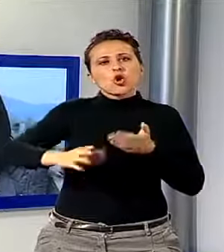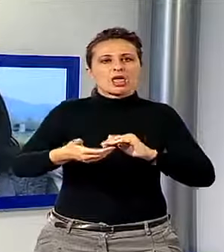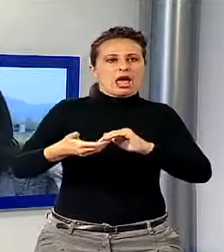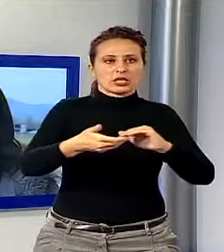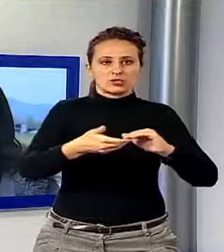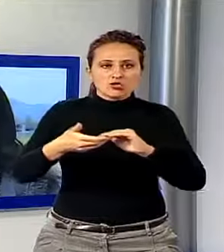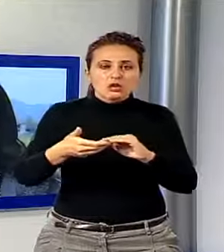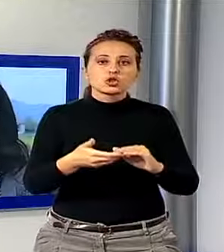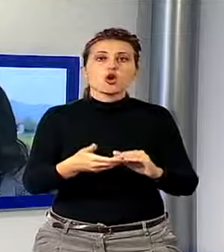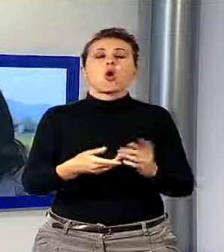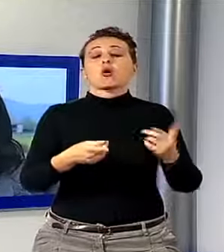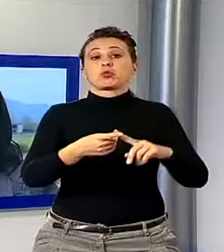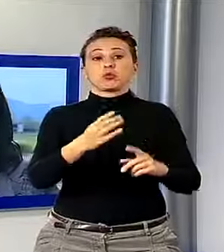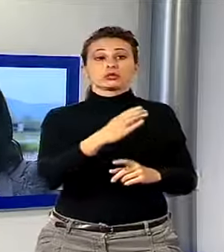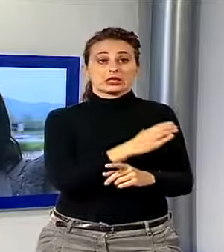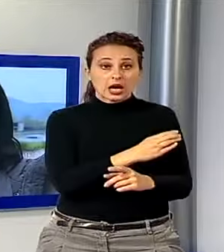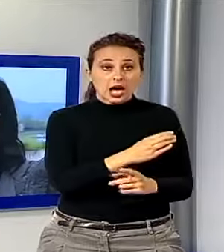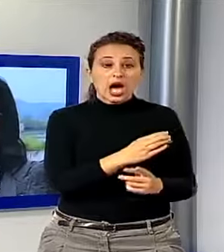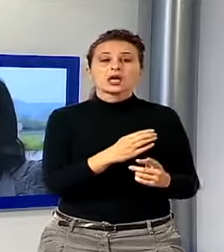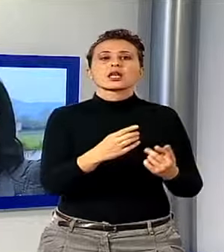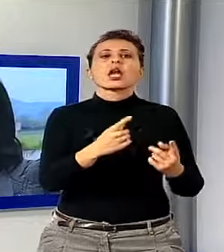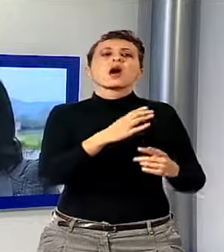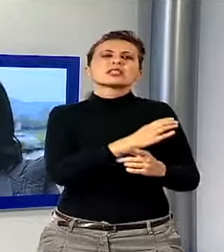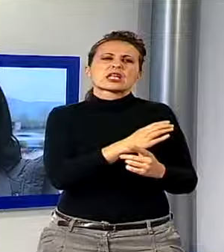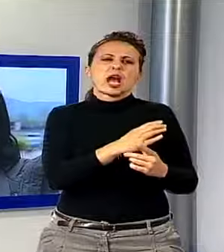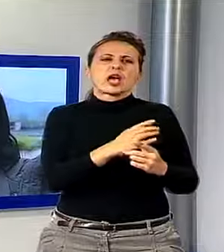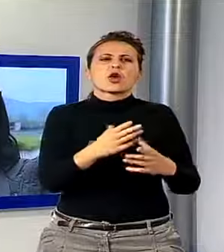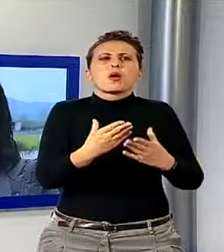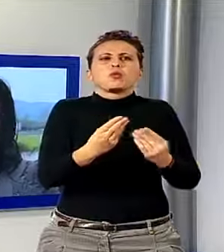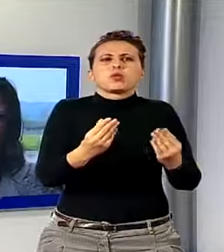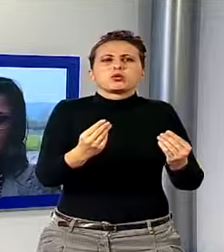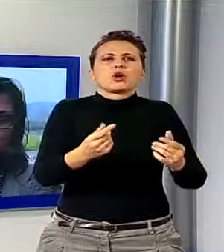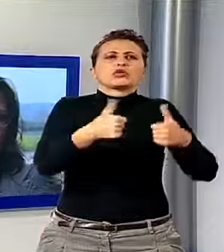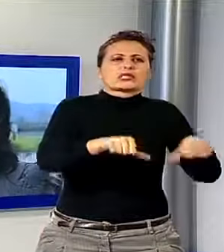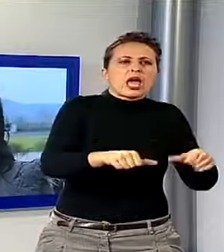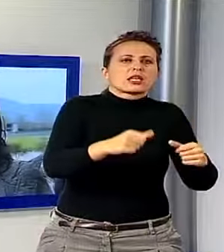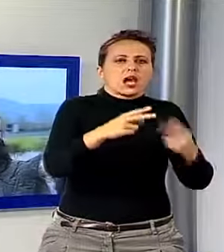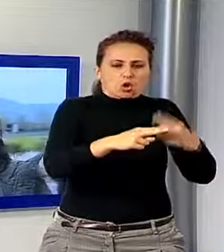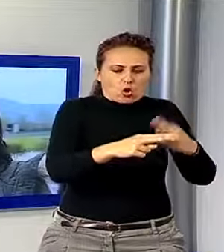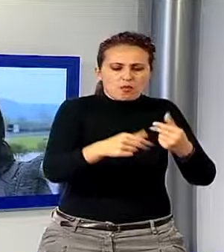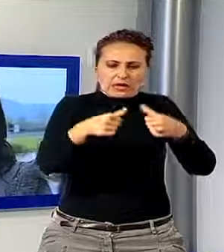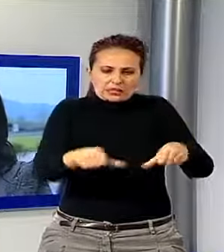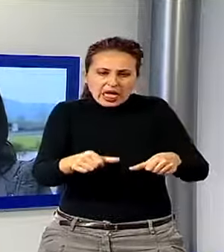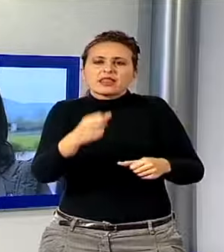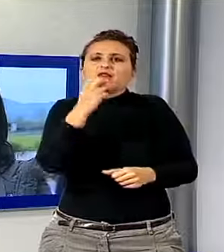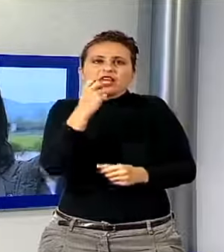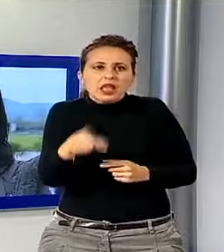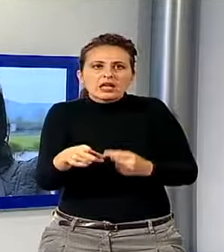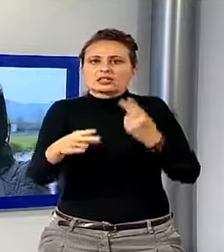organizzazioni sindacali che hanno moltiplicato la Costituzione, sede di Roma, sede di Firenze, sede di Lucca,